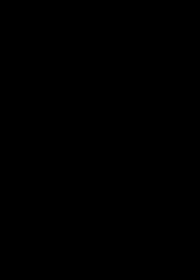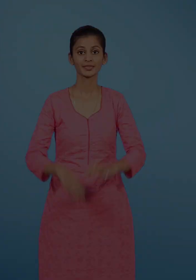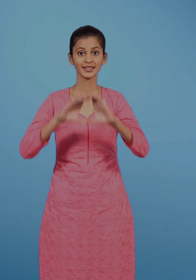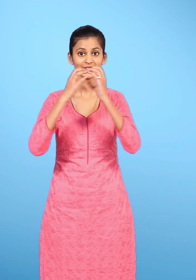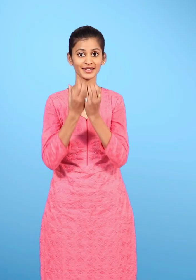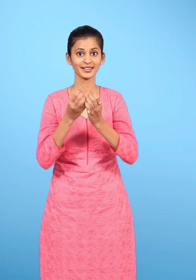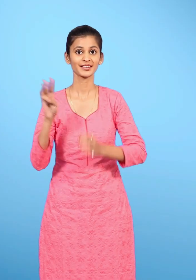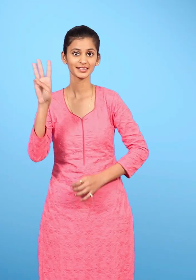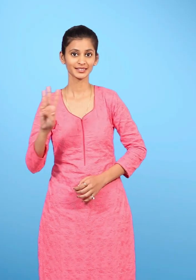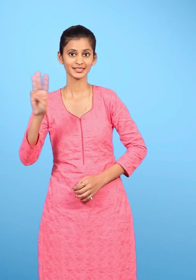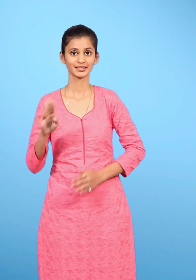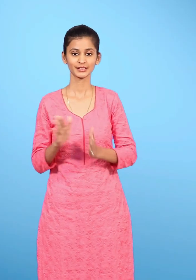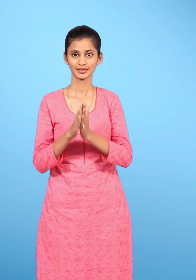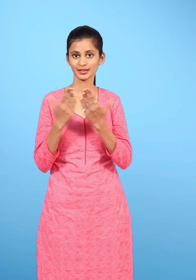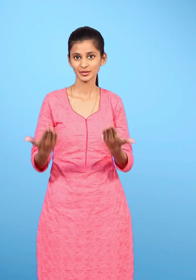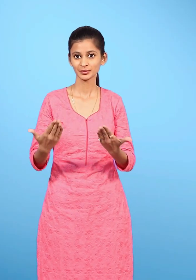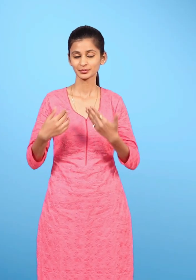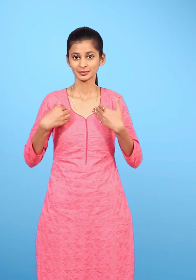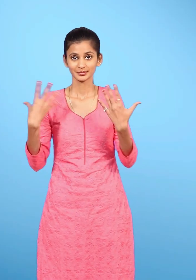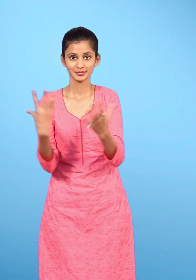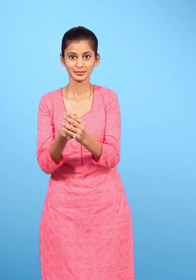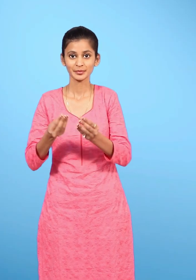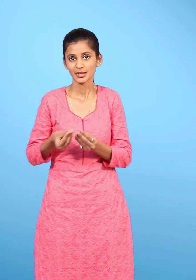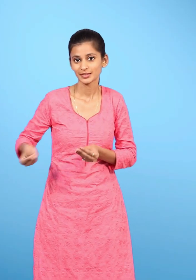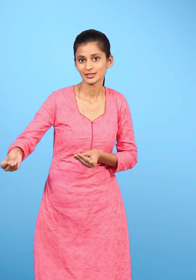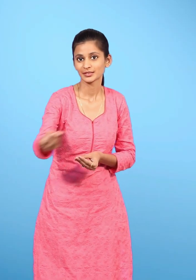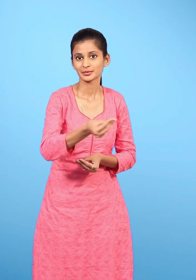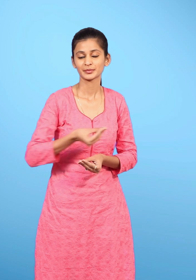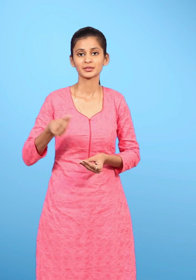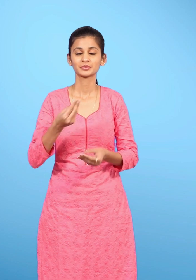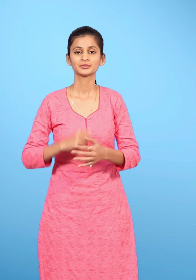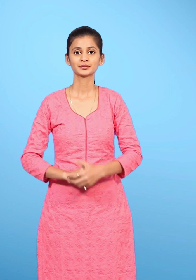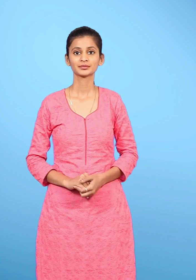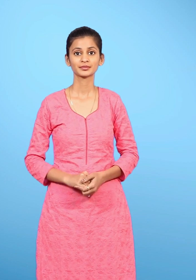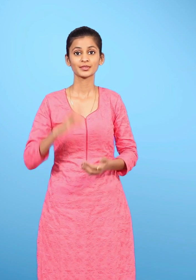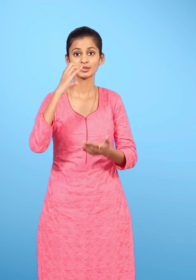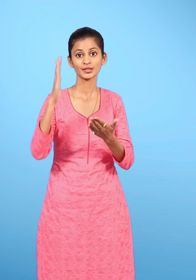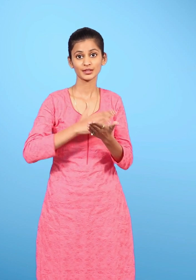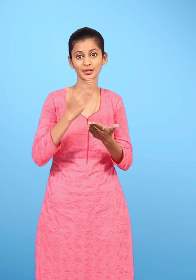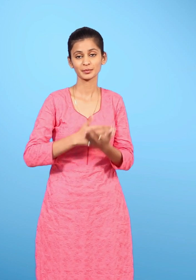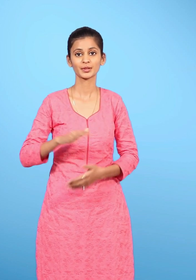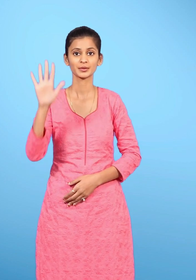कक्षा 3 की पाठे पुस्तक हमारे आसपास का पाँचवाँ पाठ